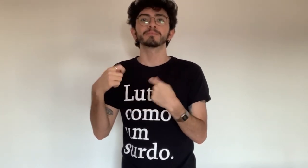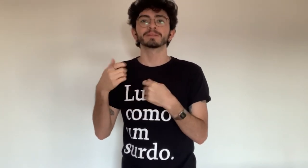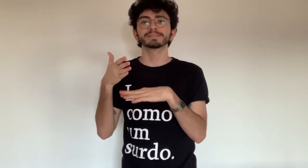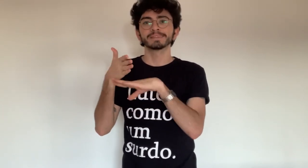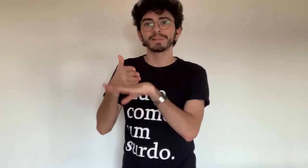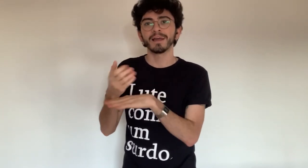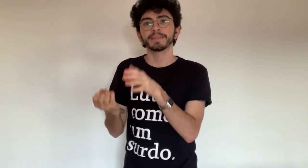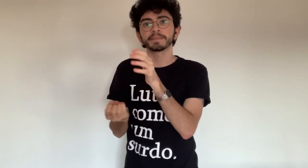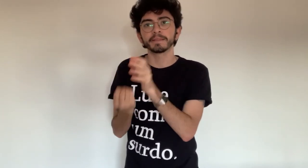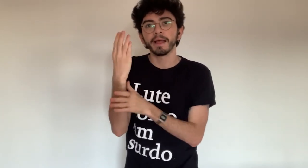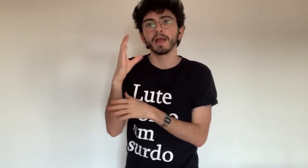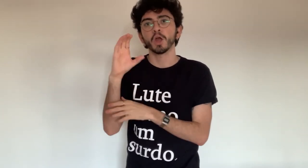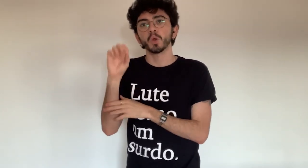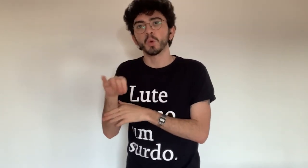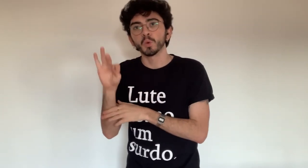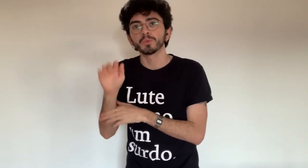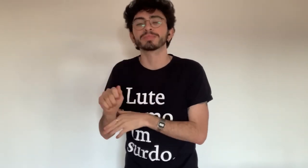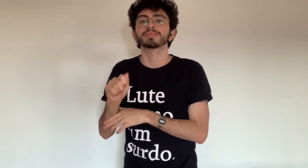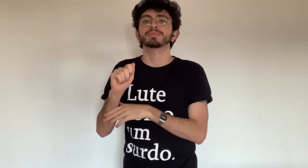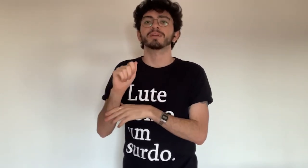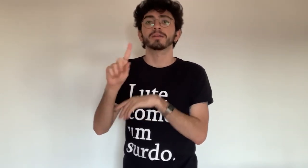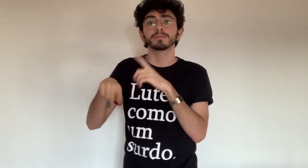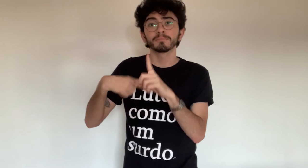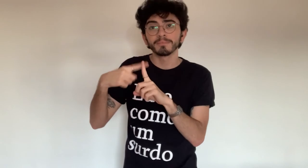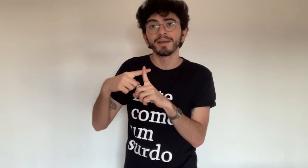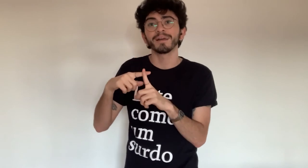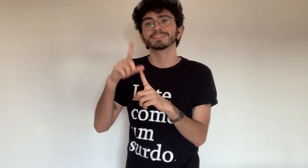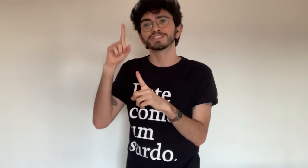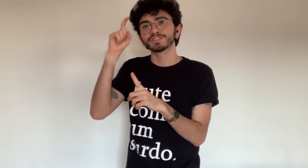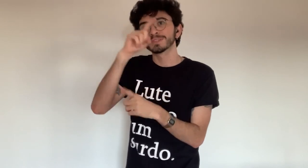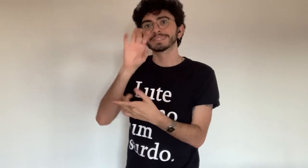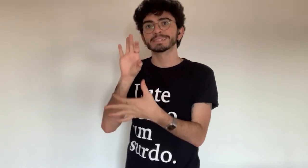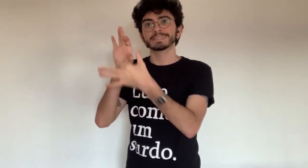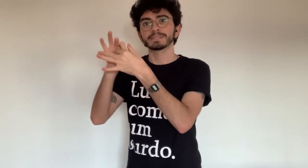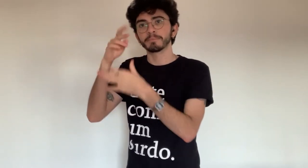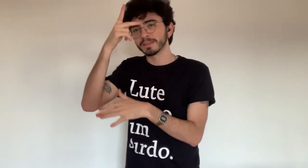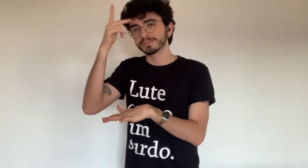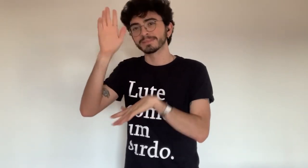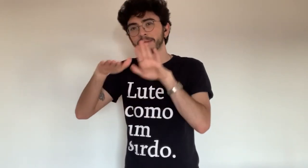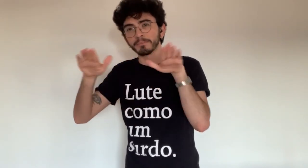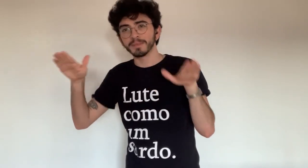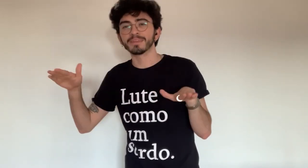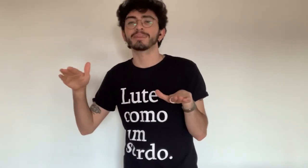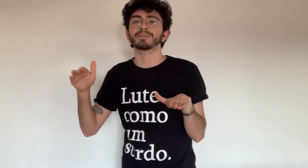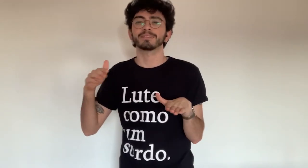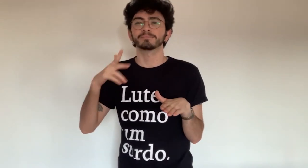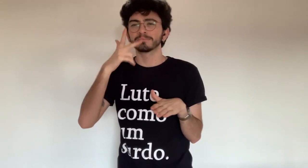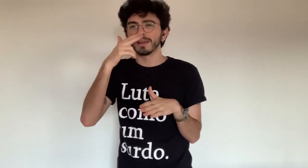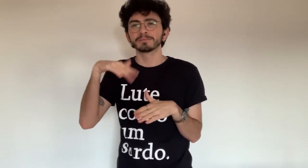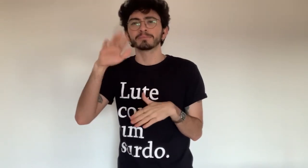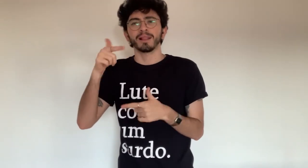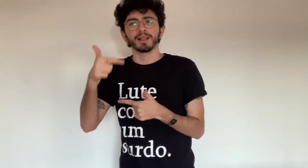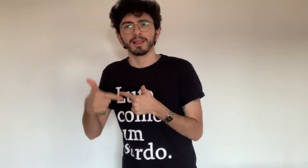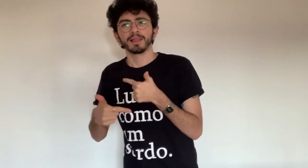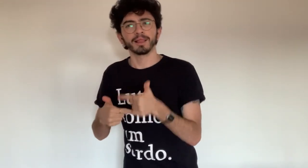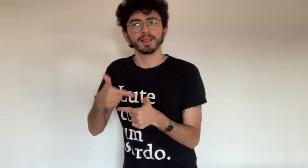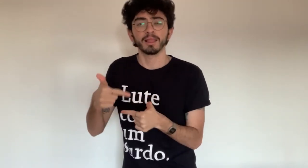preciso criar uma conta é complicado para conseguir se conectar com a outra pessoa é como se desse mais trabalho